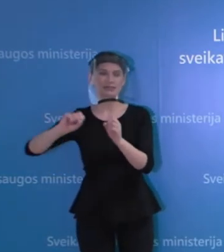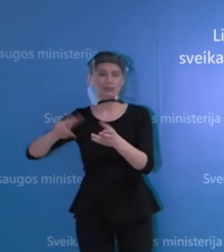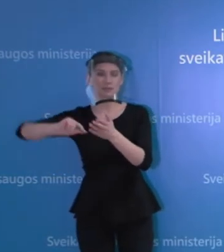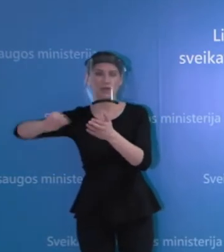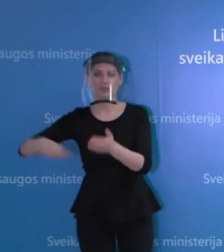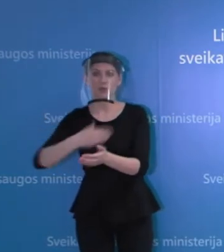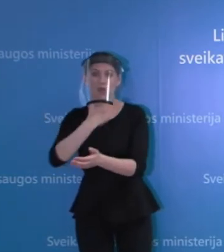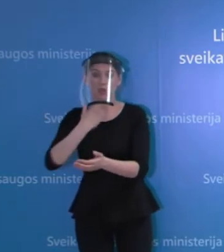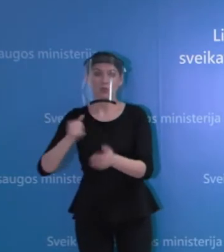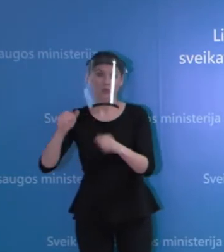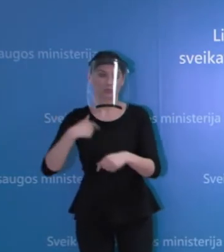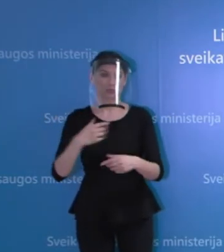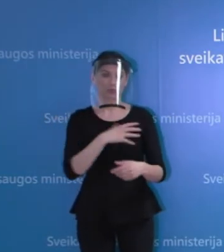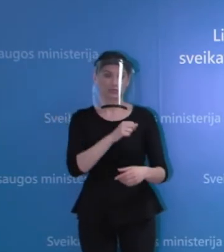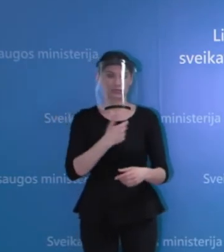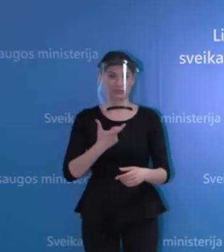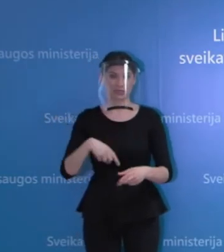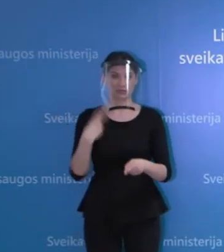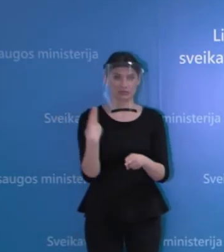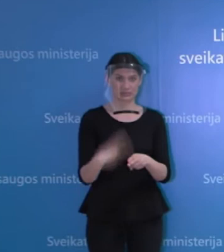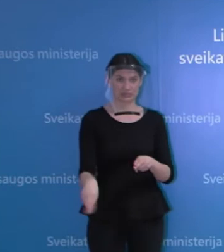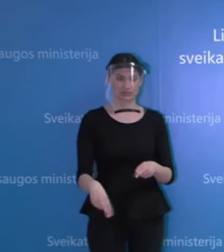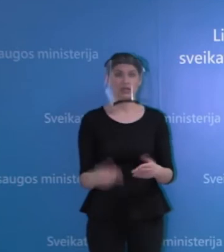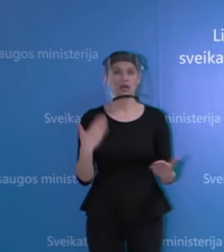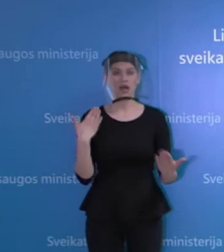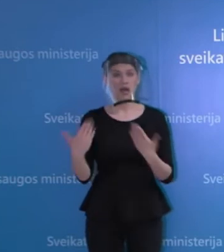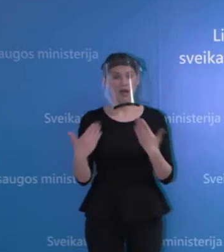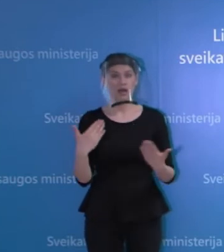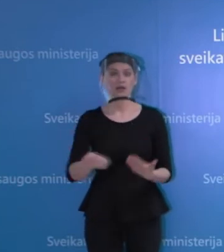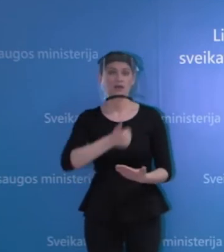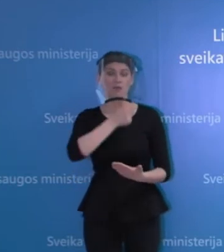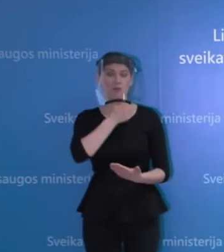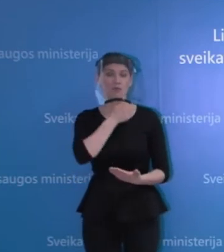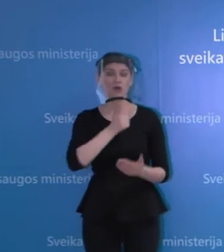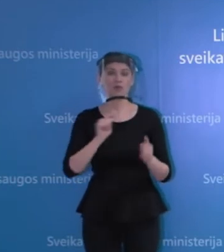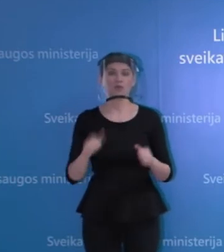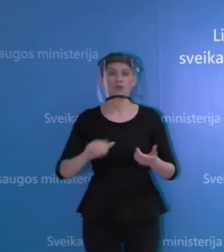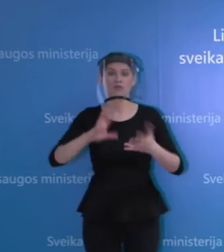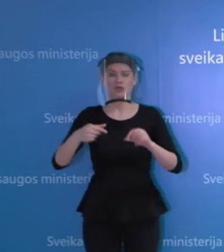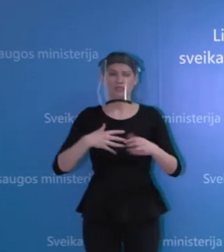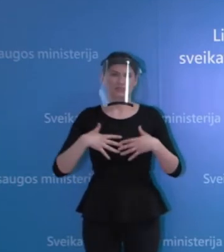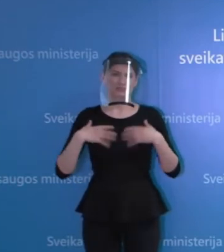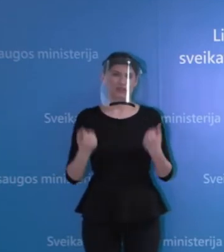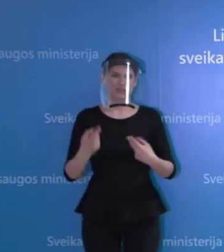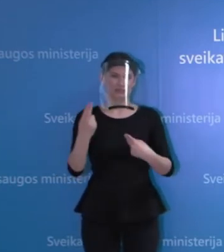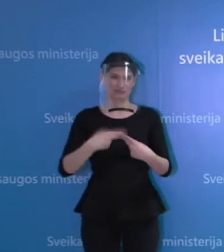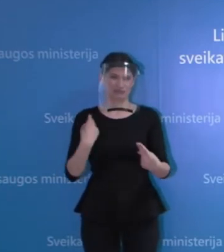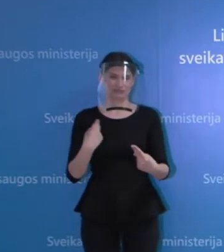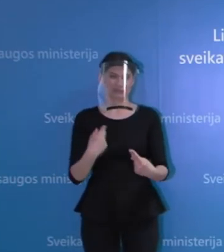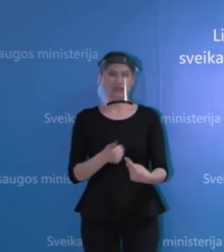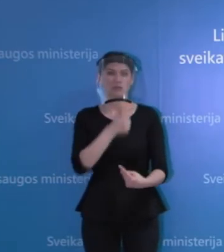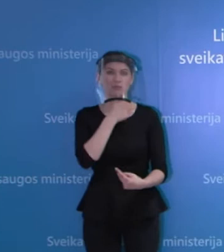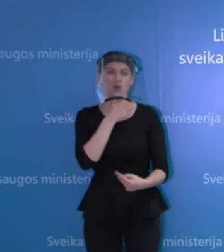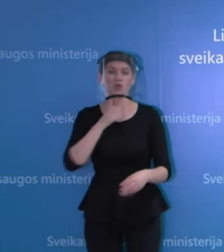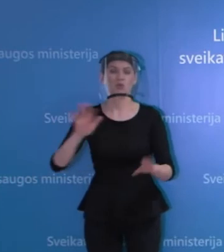žalos kokios nors nepatirsit arba nepatirsit kažkokių bendraisų žalojimų, ypatingai, jeigu